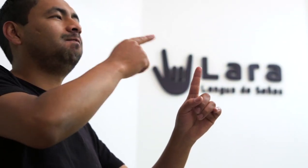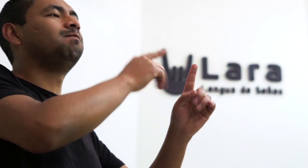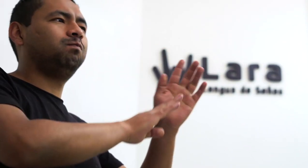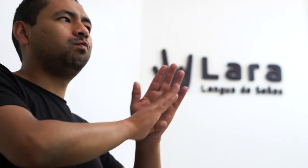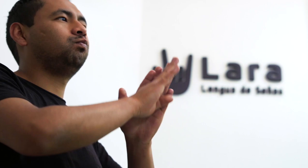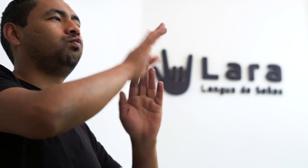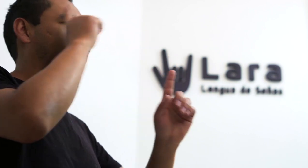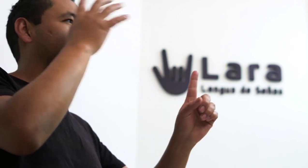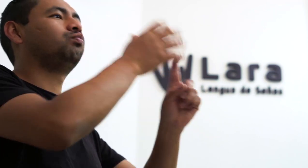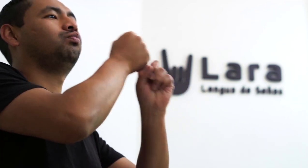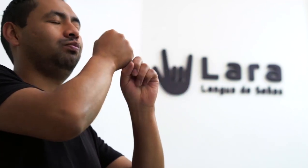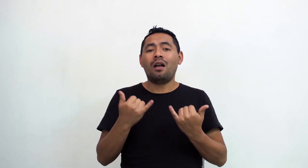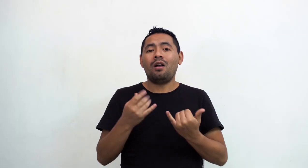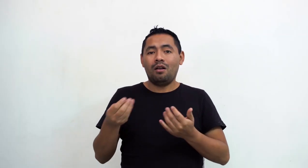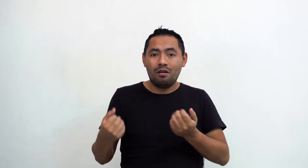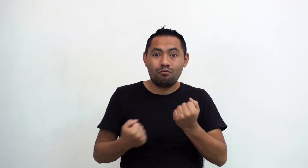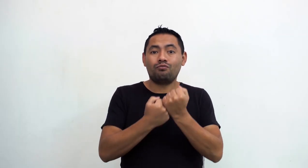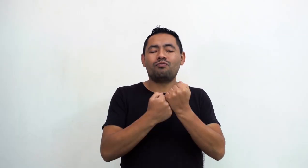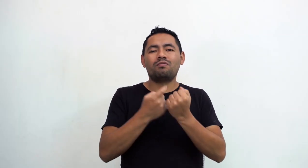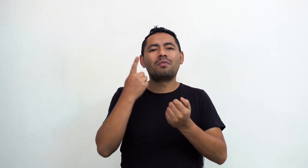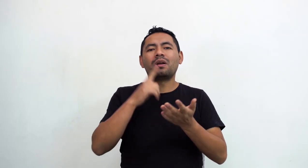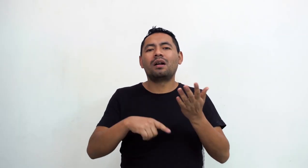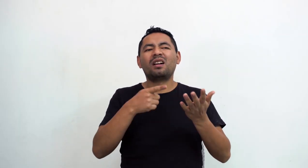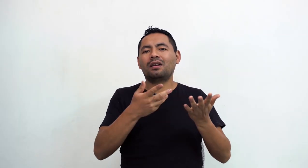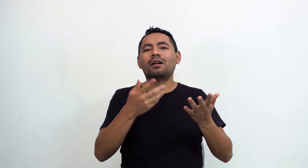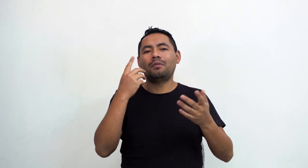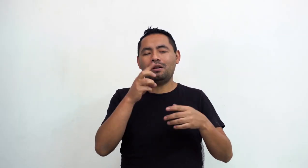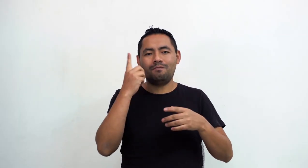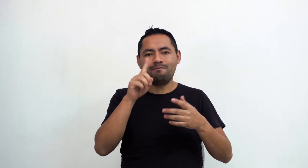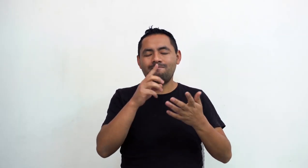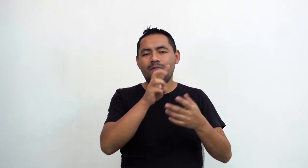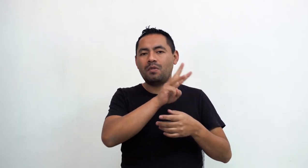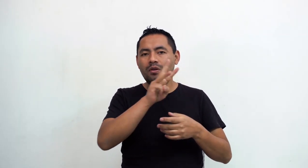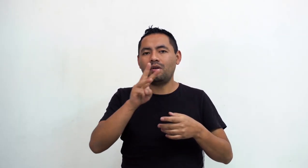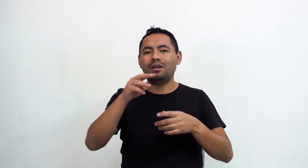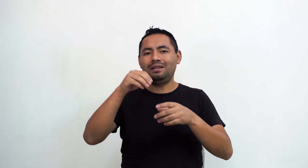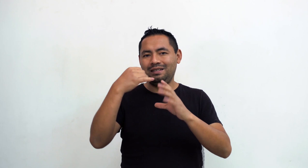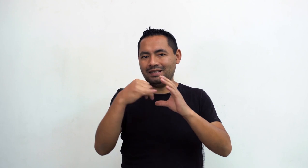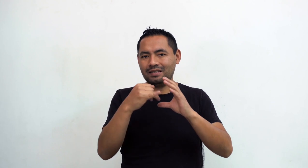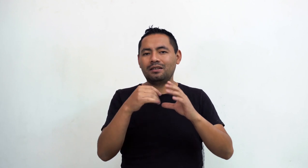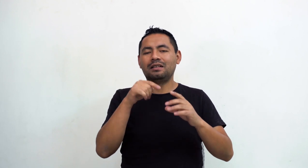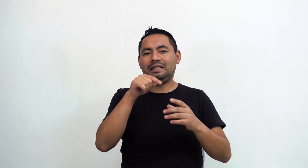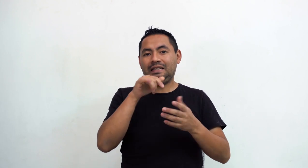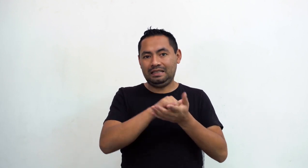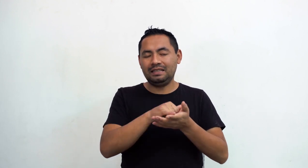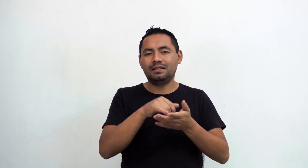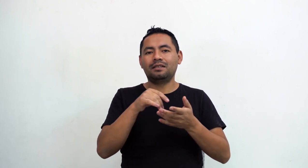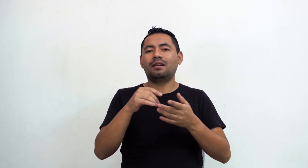permitido alcanzar nuestras metas. este financiamiento nos financió para poder trabajar una